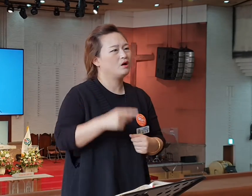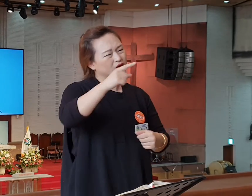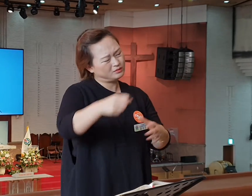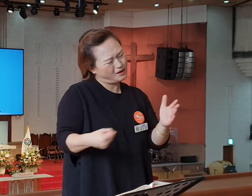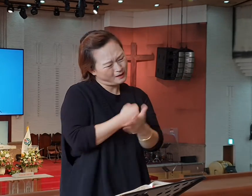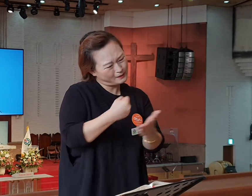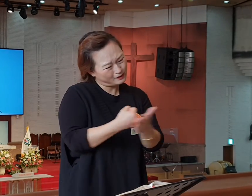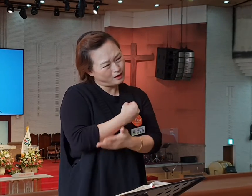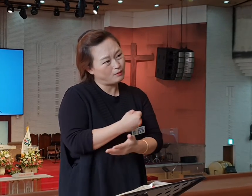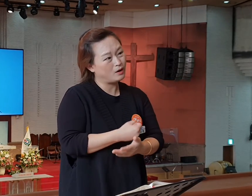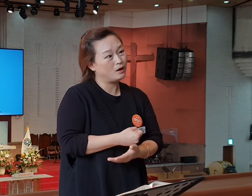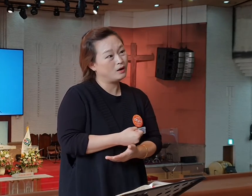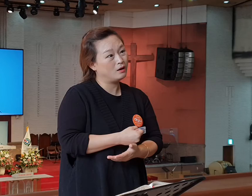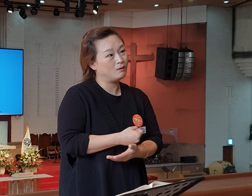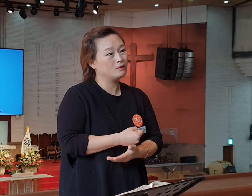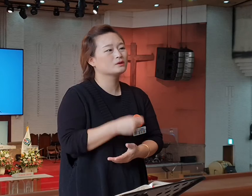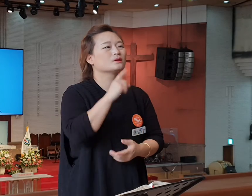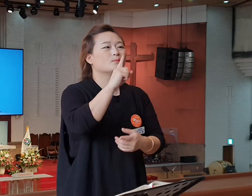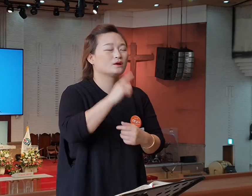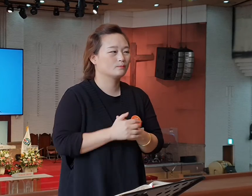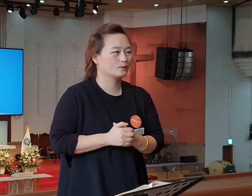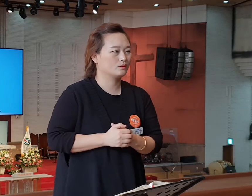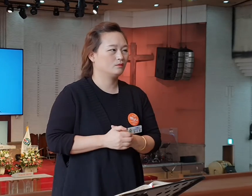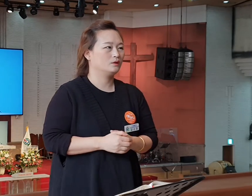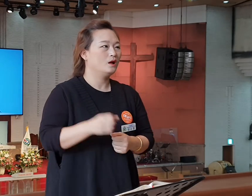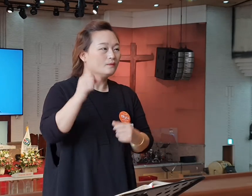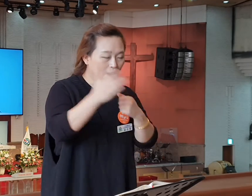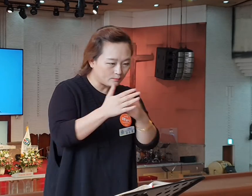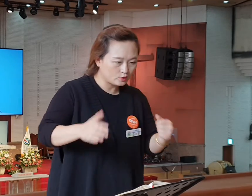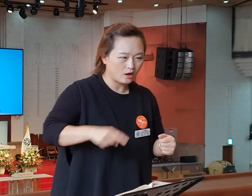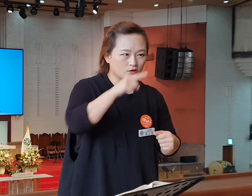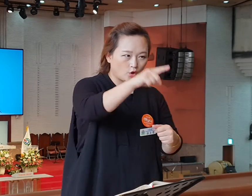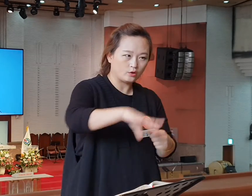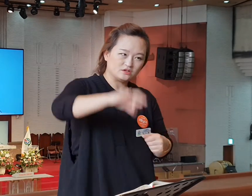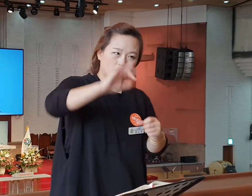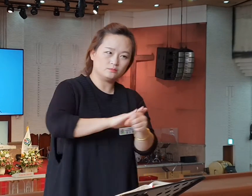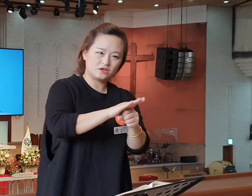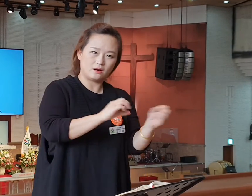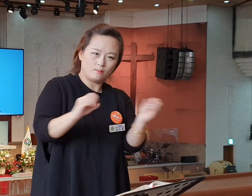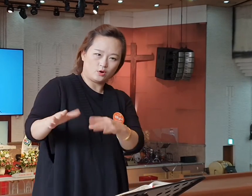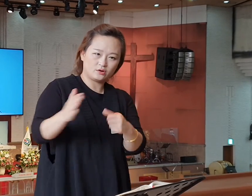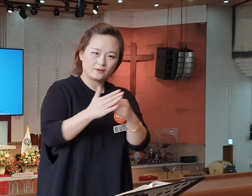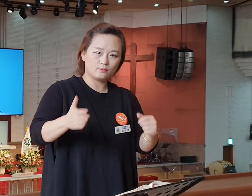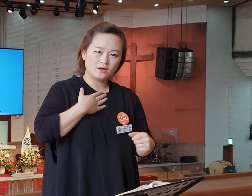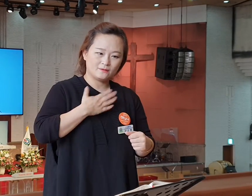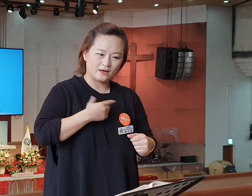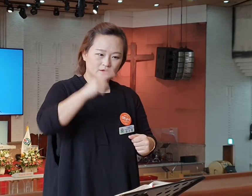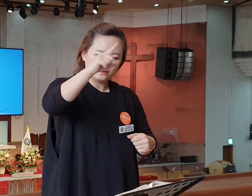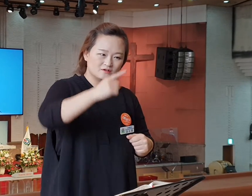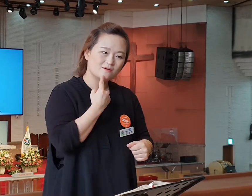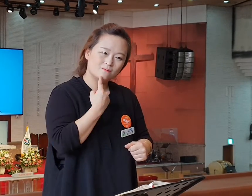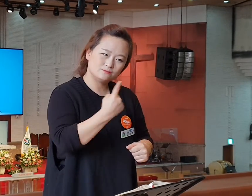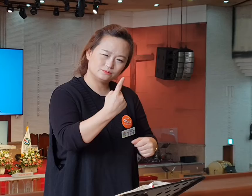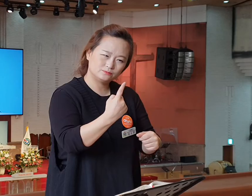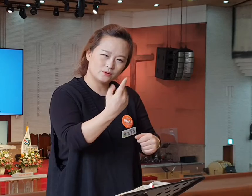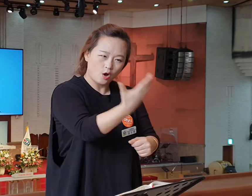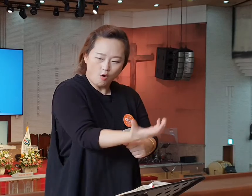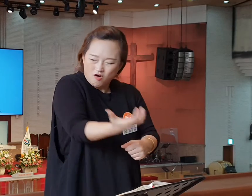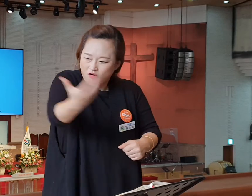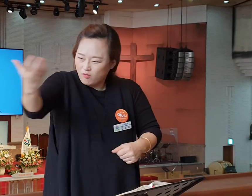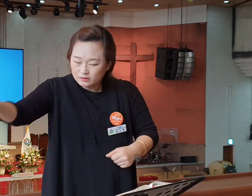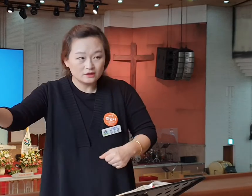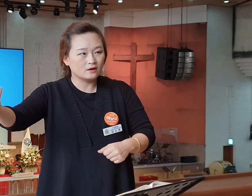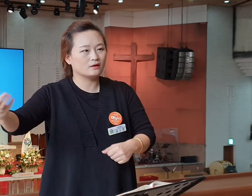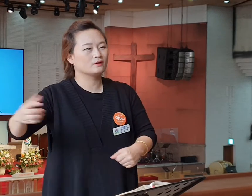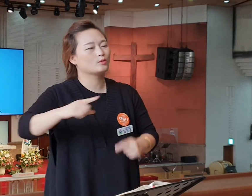아닙니다. 내가 올 거라, 내가 임하려 촛대를 옮길 거야. 네가 회개하지 않으면 난 촛대를 옮길 거다. 왜? 나는 일곱 촛대